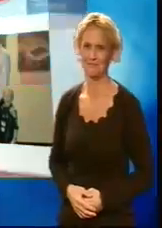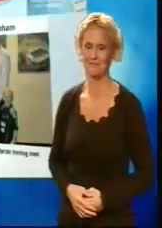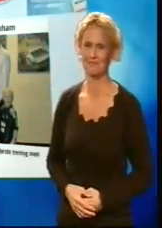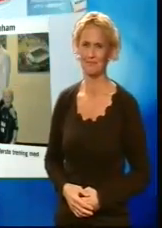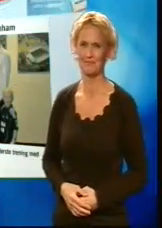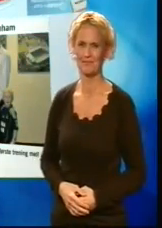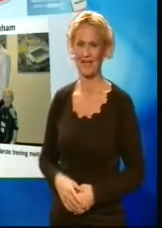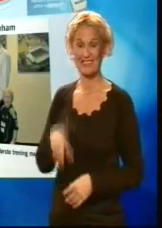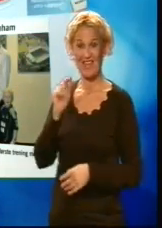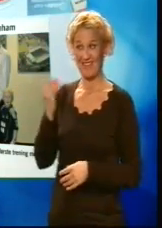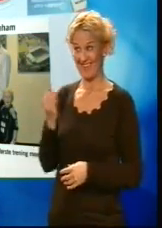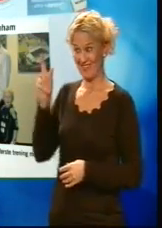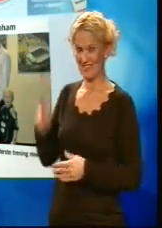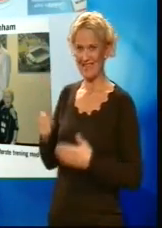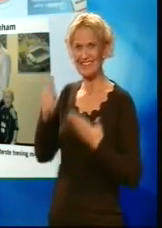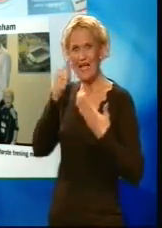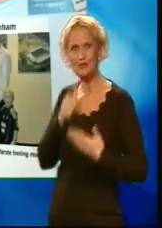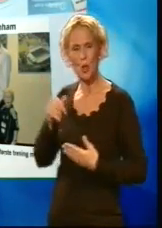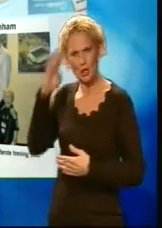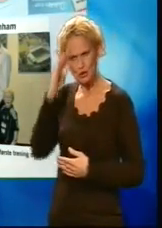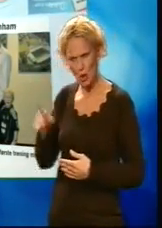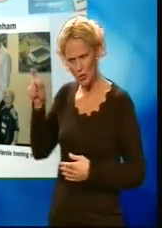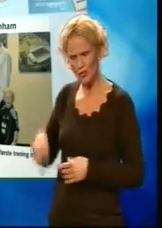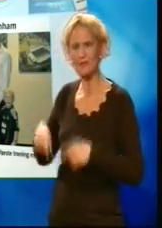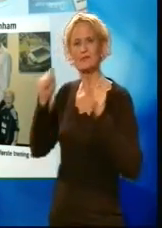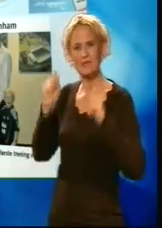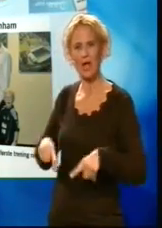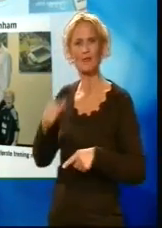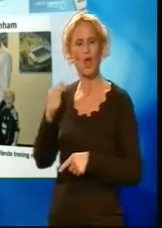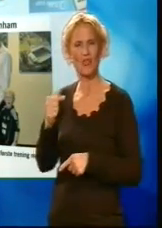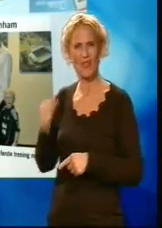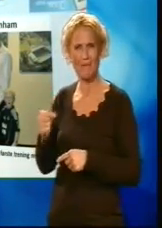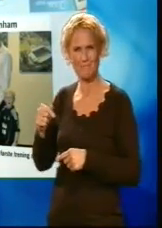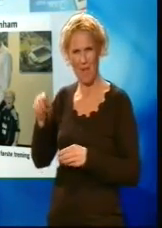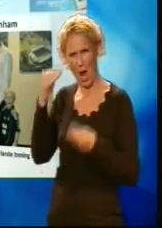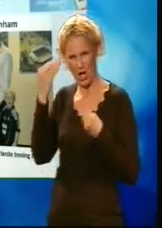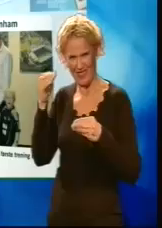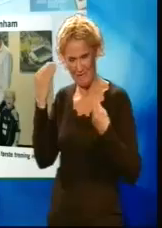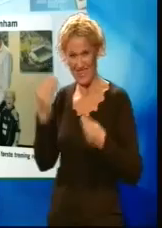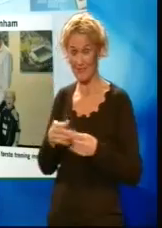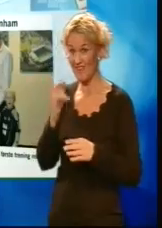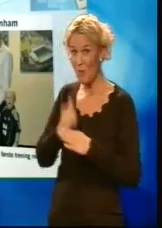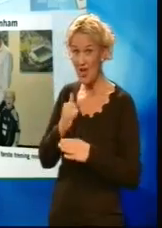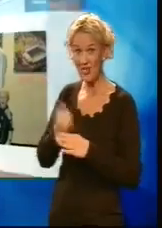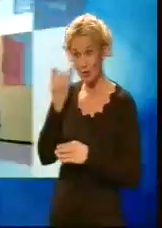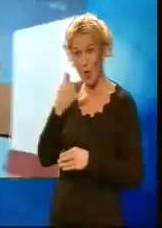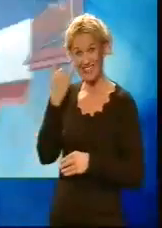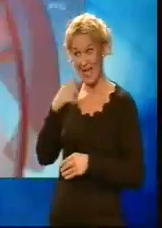Steffen Iversens seks år gamle sønn skal begynne på Tottenham Akademiet. Hvordan Joey James Iversen ble